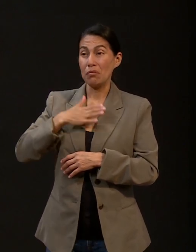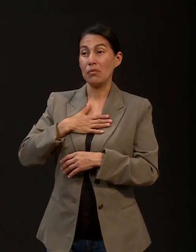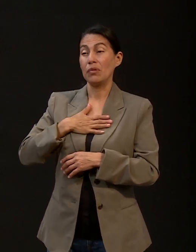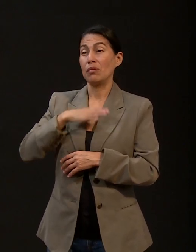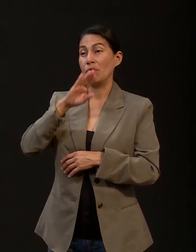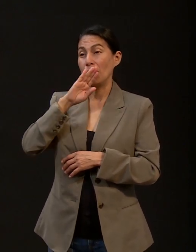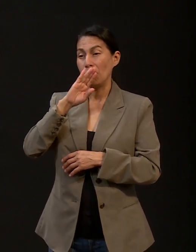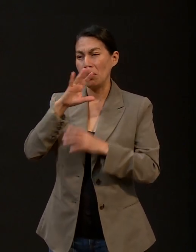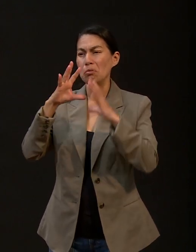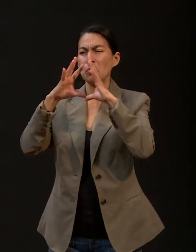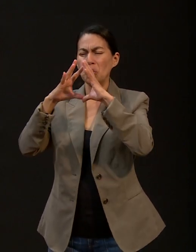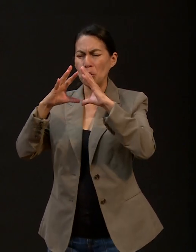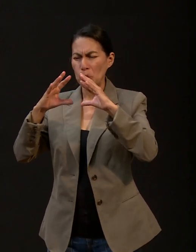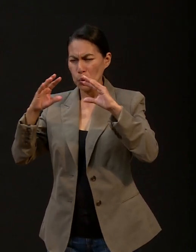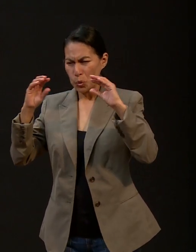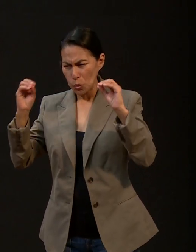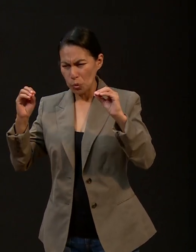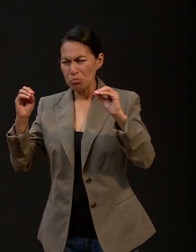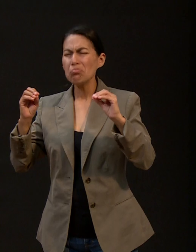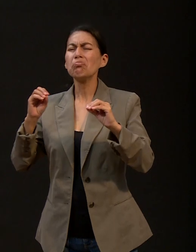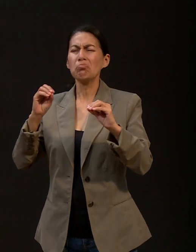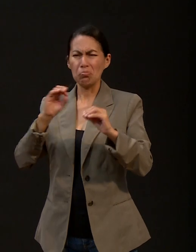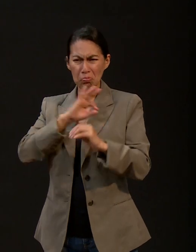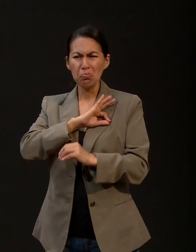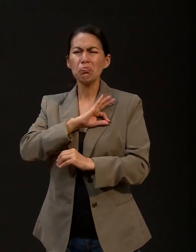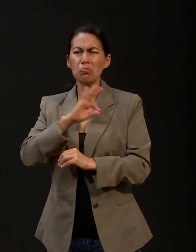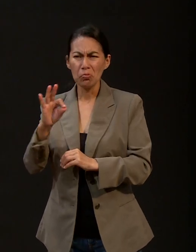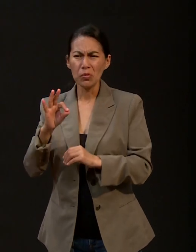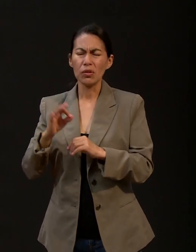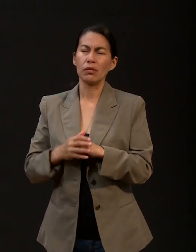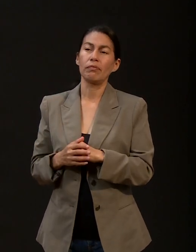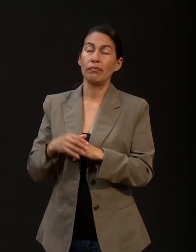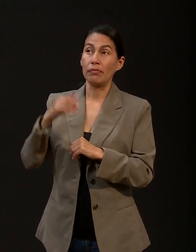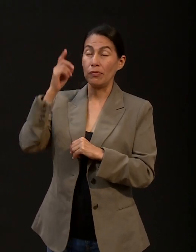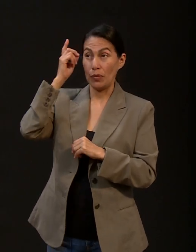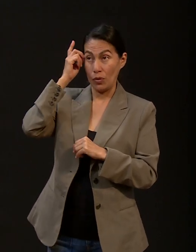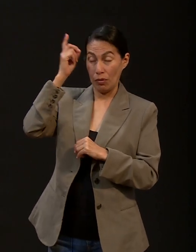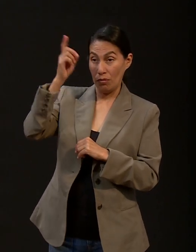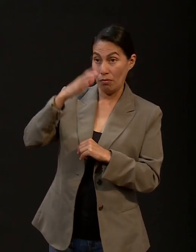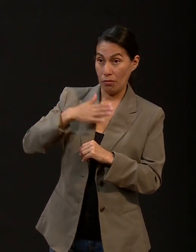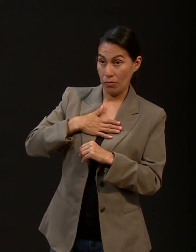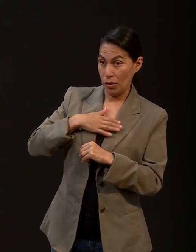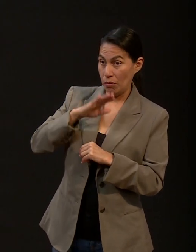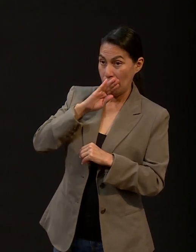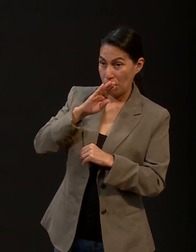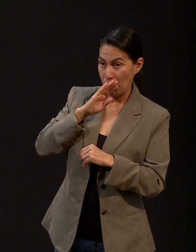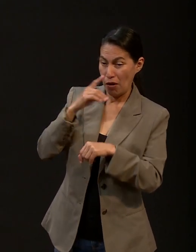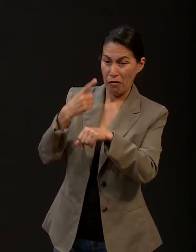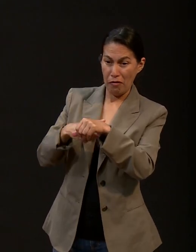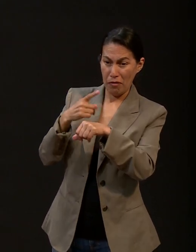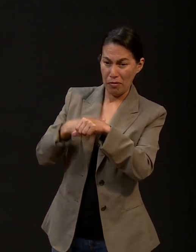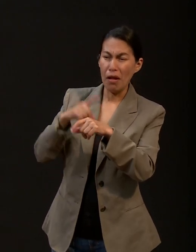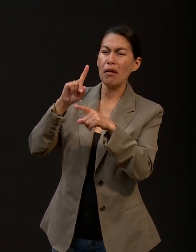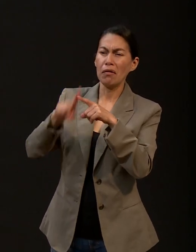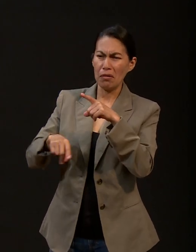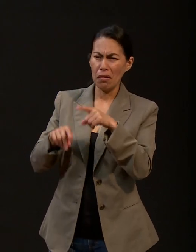mamá. Dios tiene poder para quitar toda enfermedad, pero también